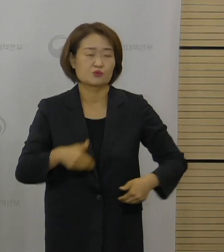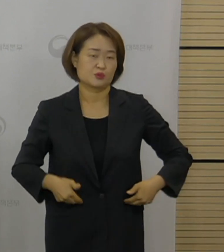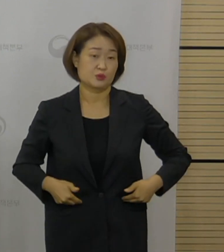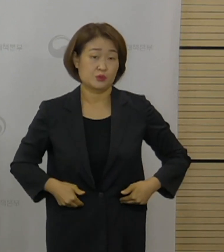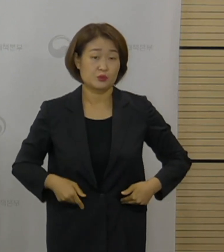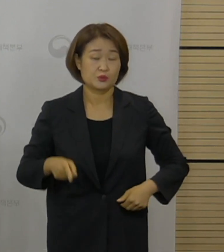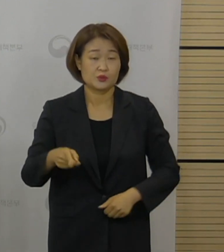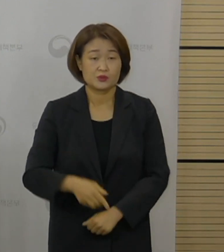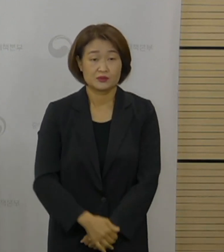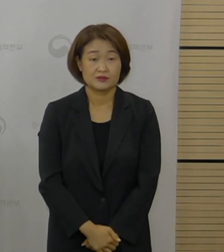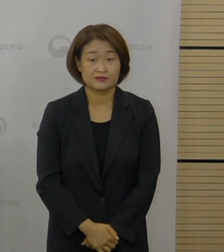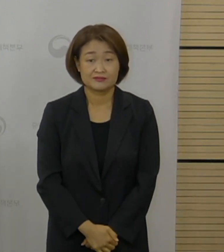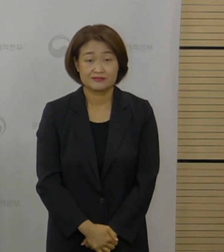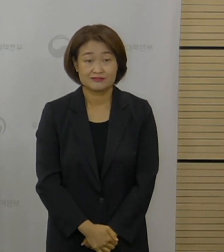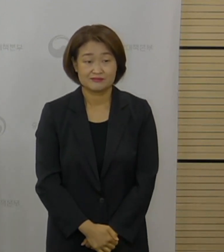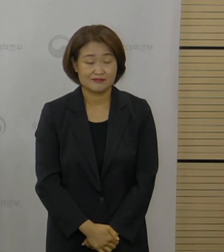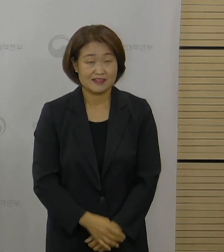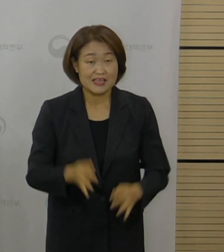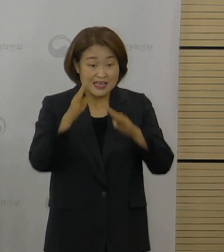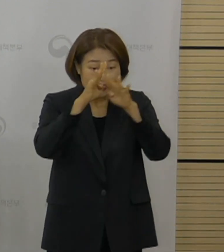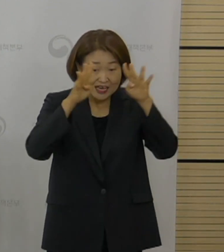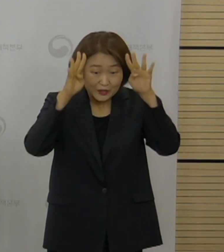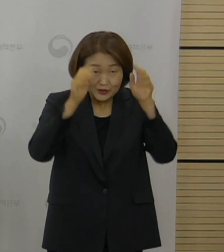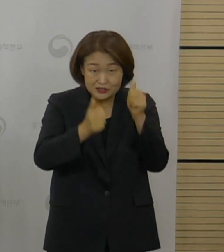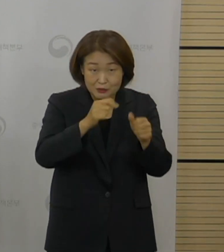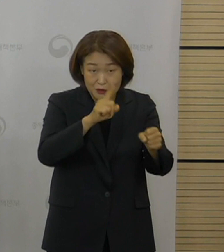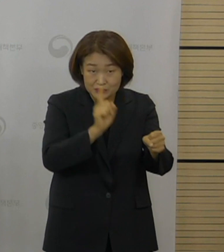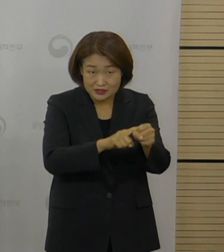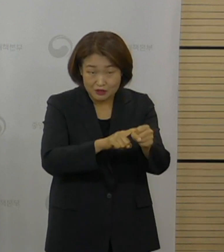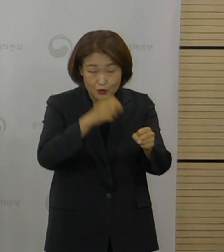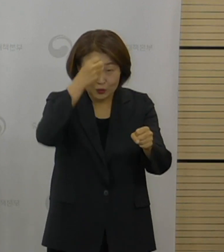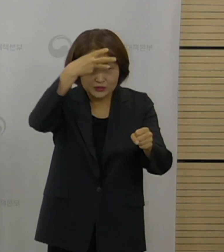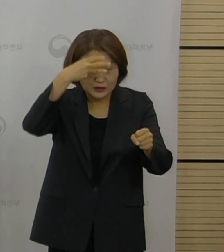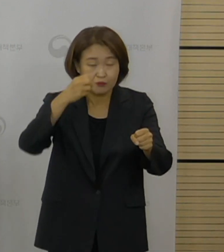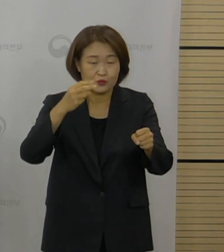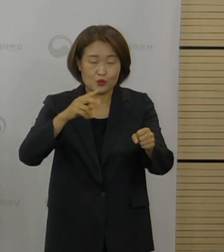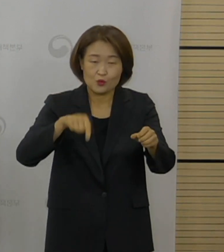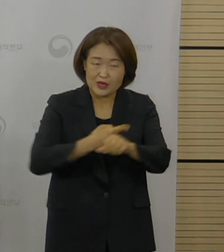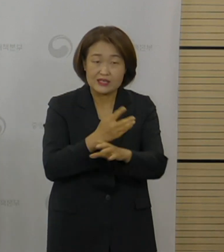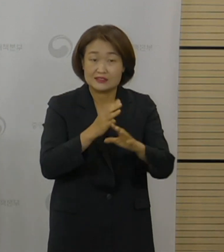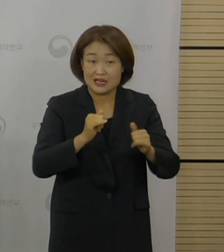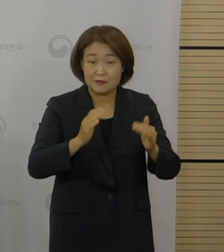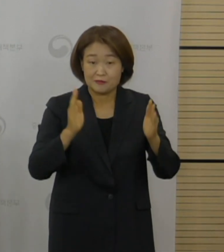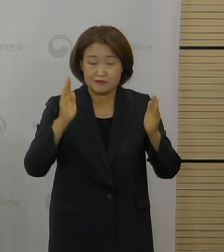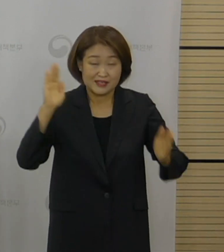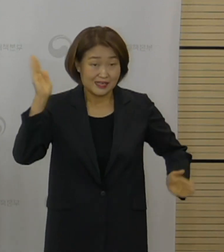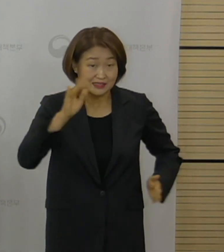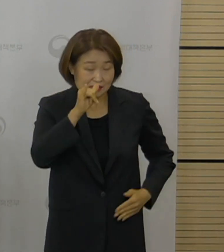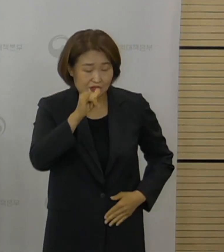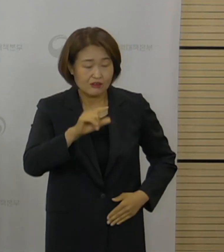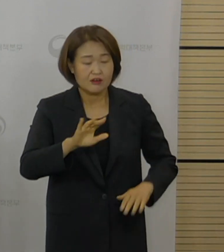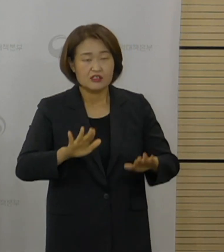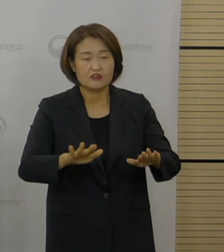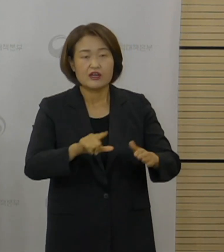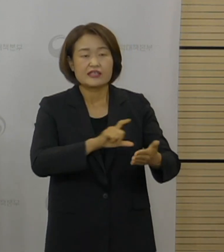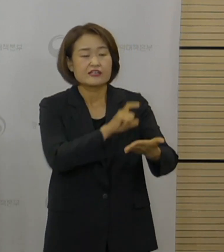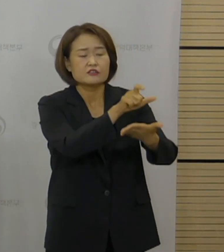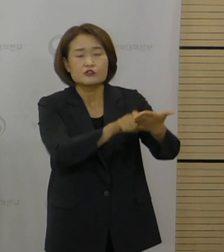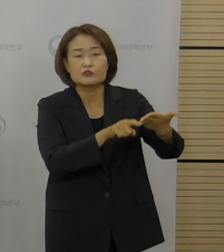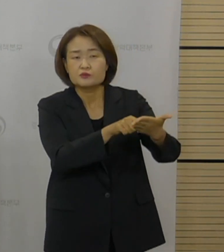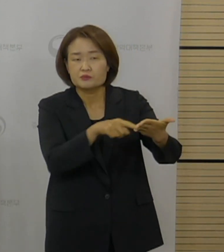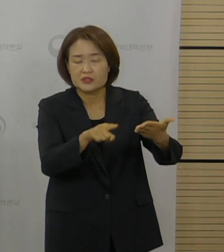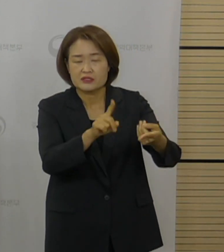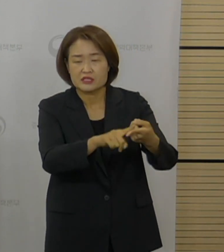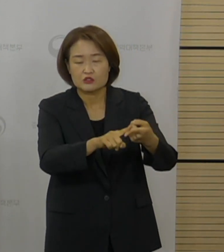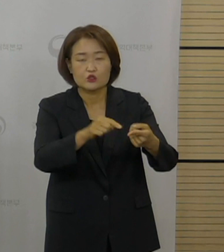실제로 대입 수험생 고3 이외의 대입 수험생에 대한 그 접종 대상자 명단 확보 부분은 교육부와 이러한